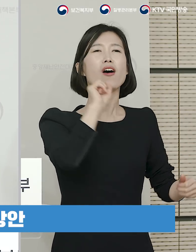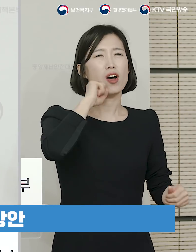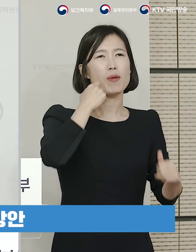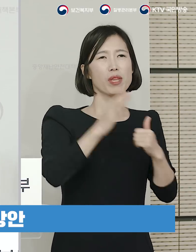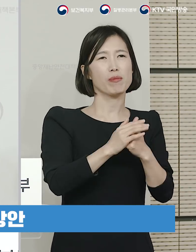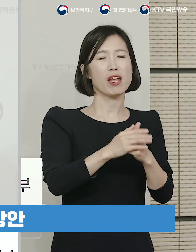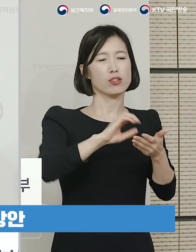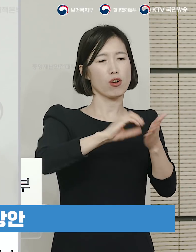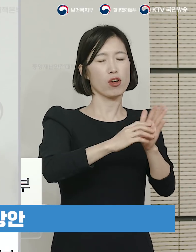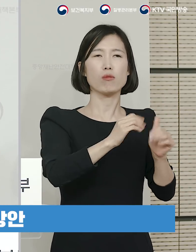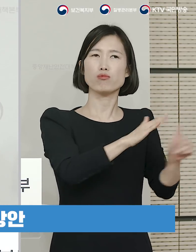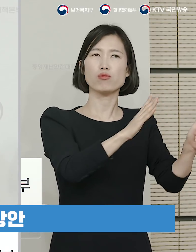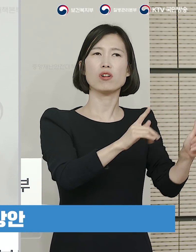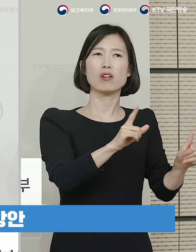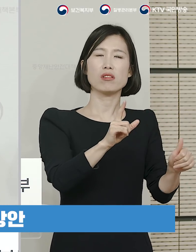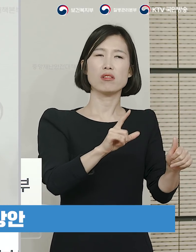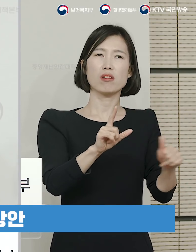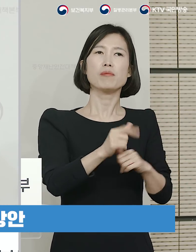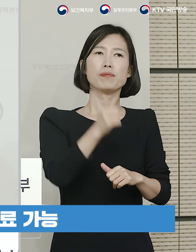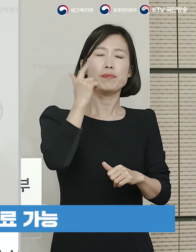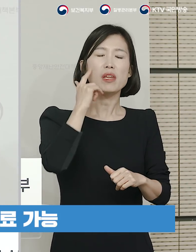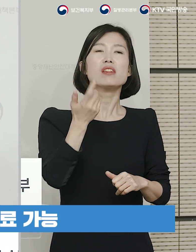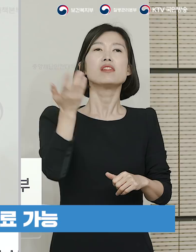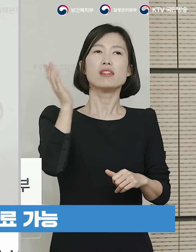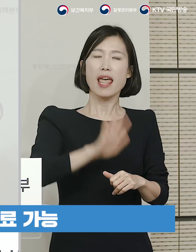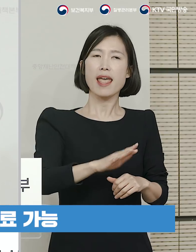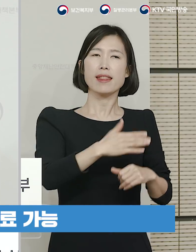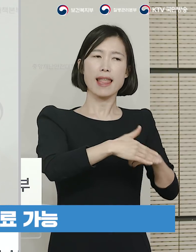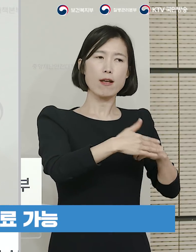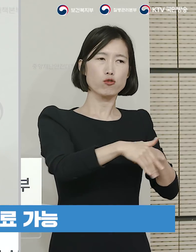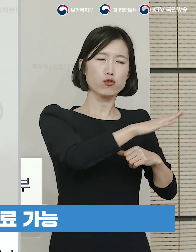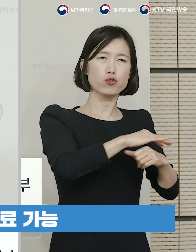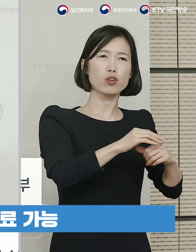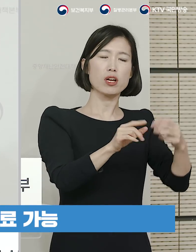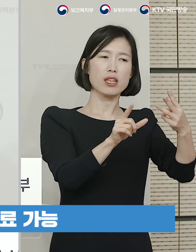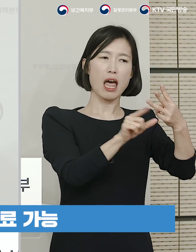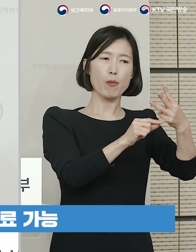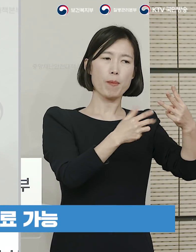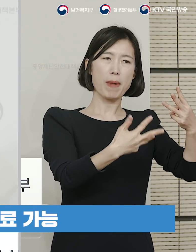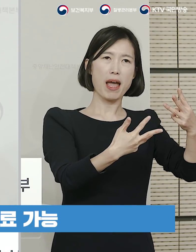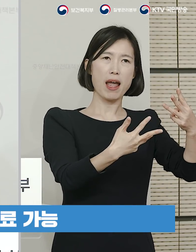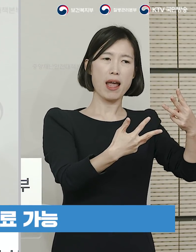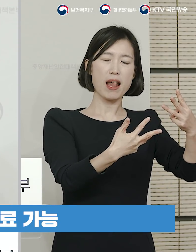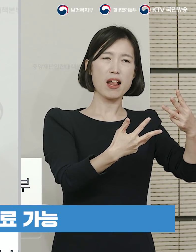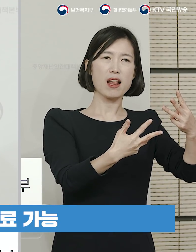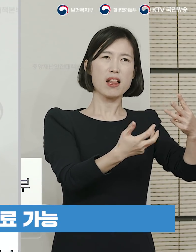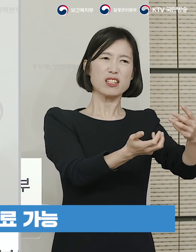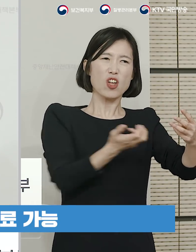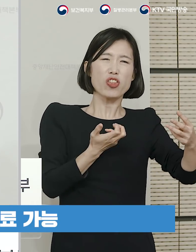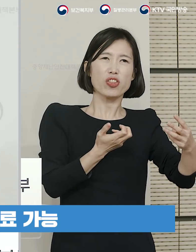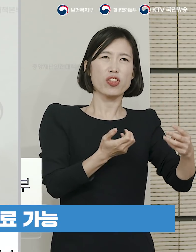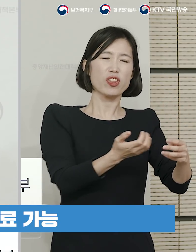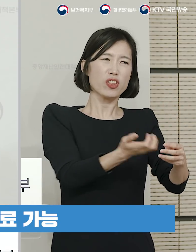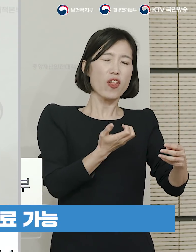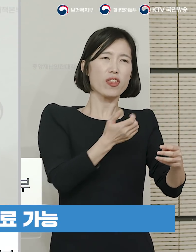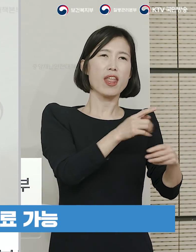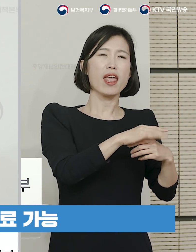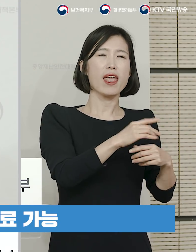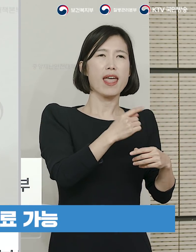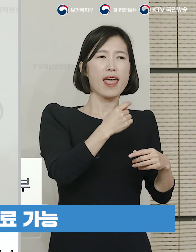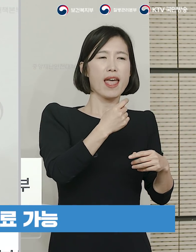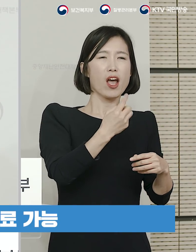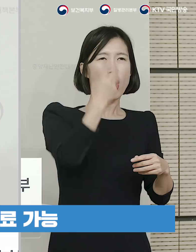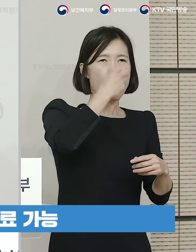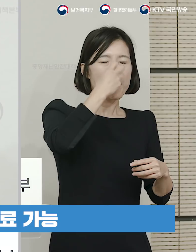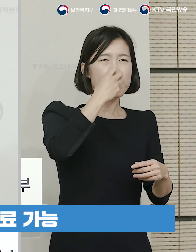말씀드린 점이 있다라는 점을 상기 드립니다 다만 대구시의 경우에 아마 3월 8일 이전에 대체로 지금 자가 격리가